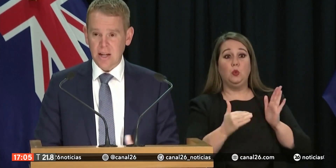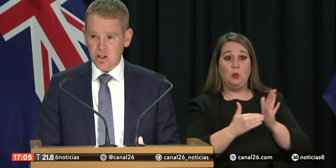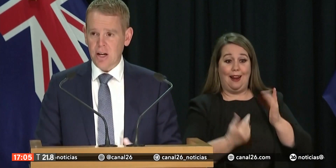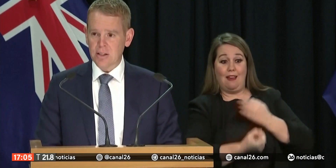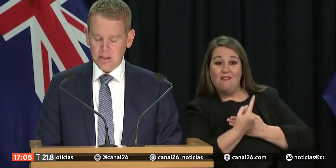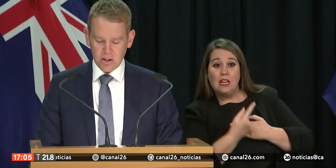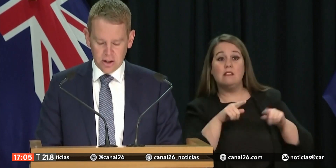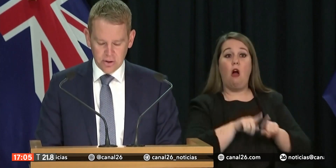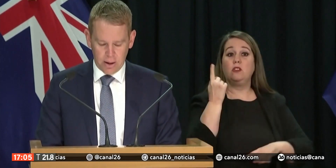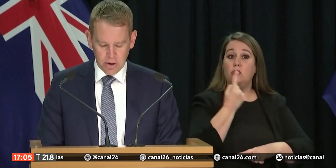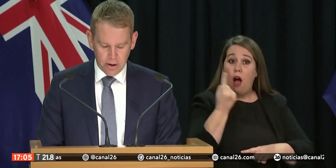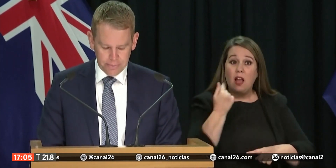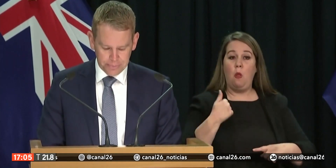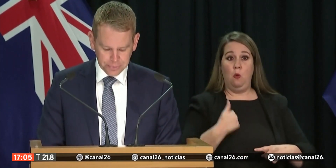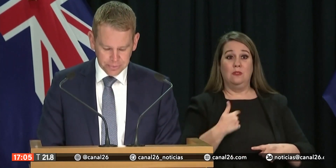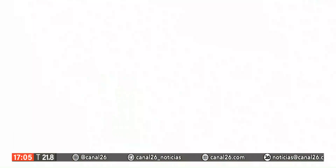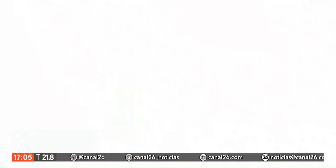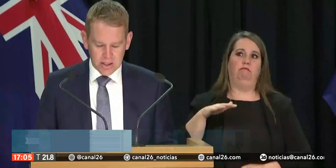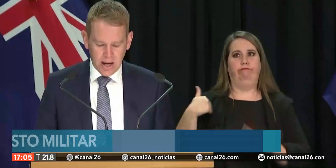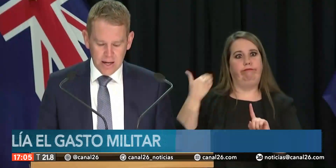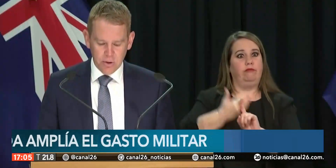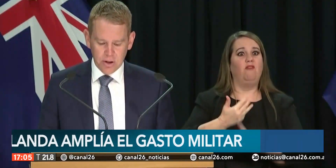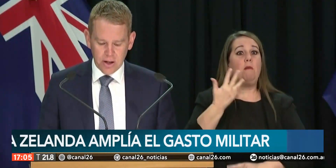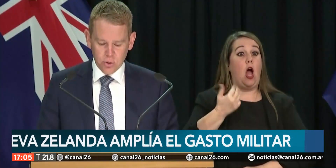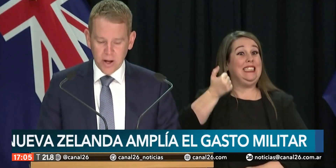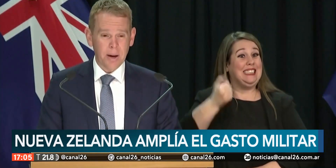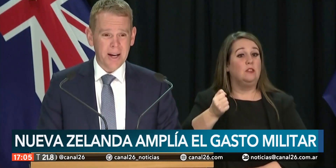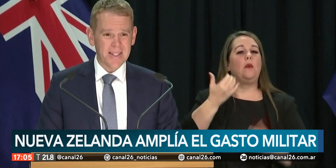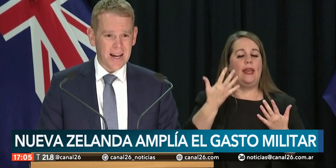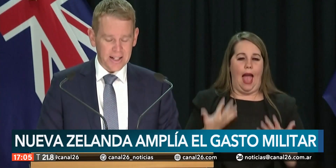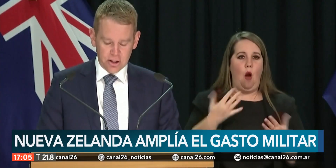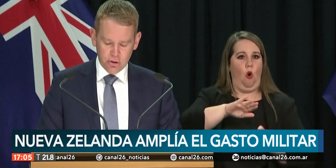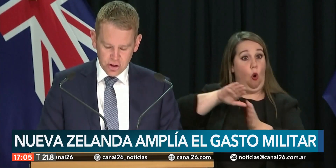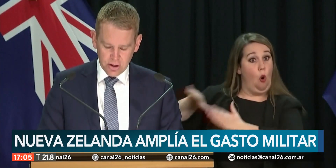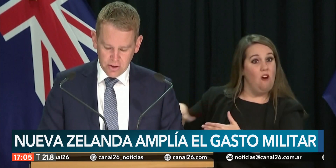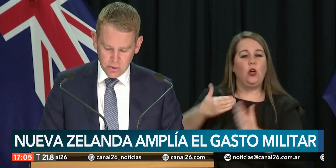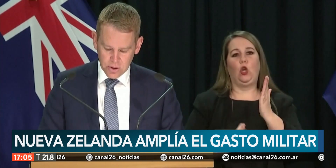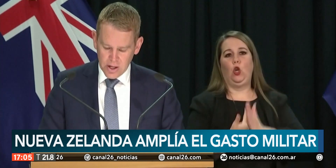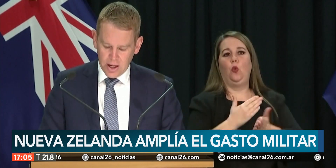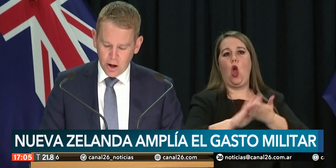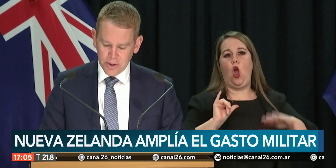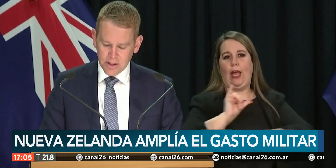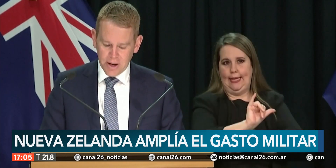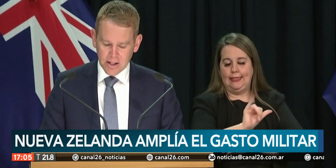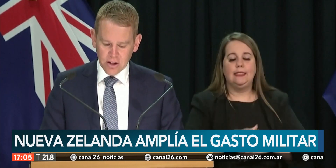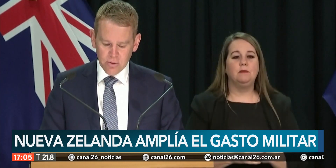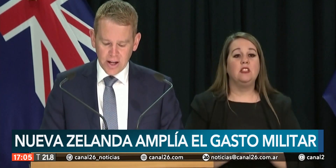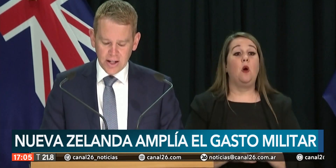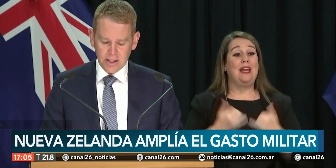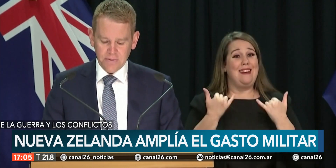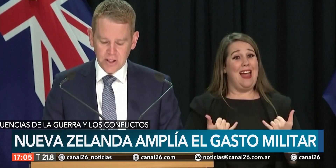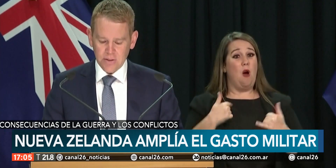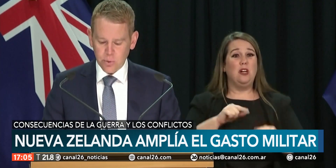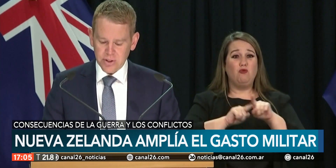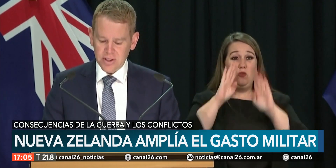activos y la infraestructura de las fuerzas de defensa, dijo en el día de hoy el primer ministro de Nueva Zelanda, Chris Hipkins. El impulso a la